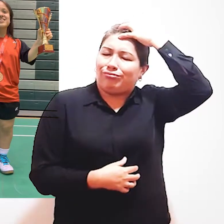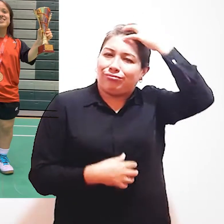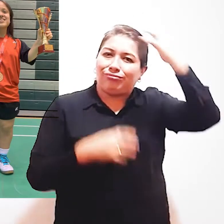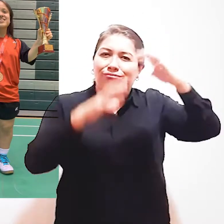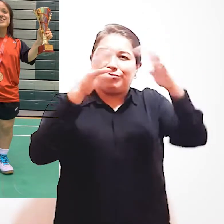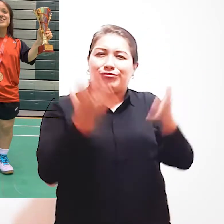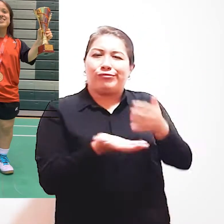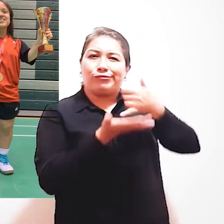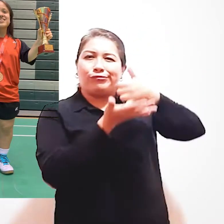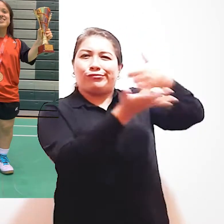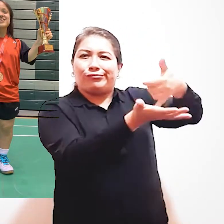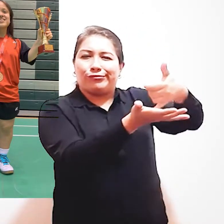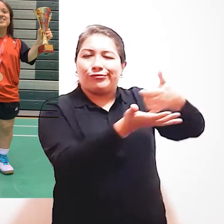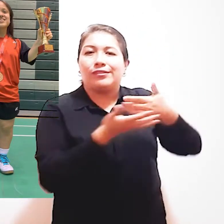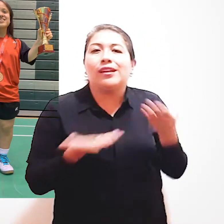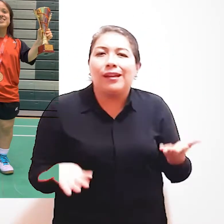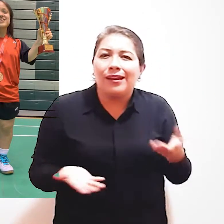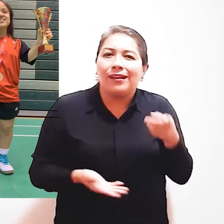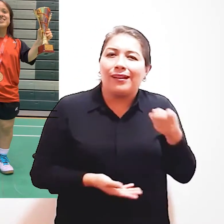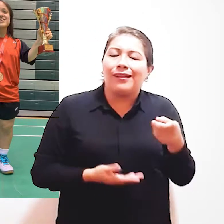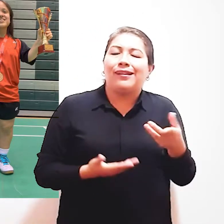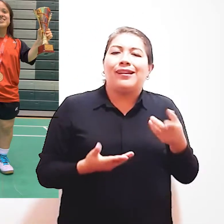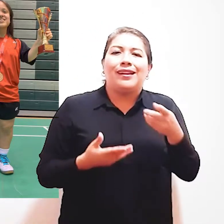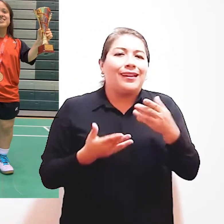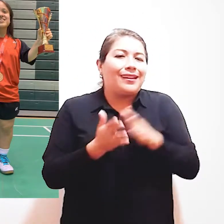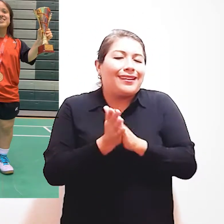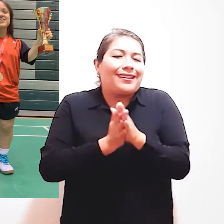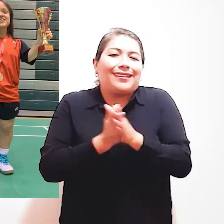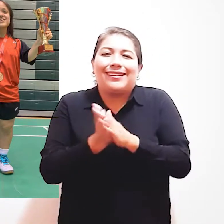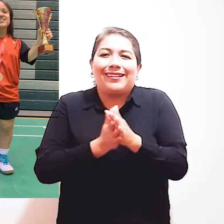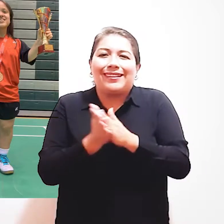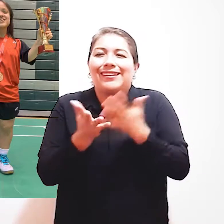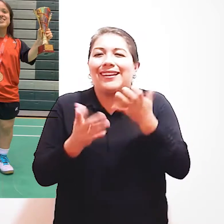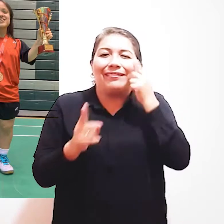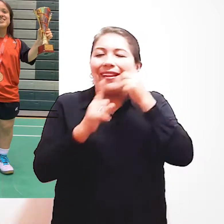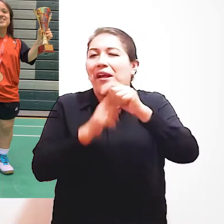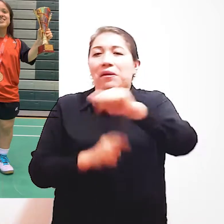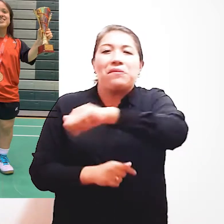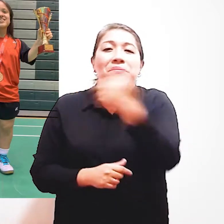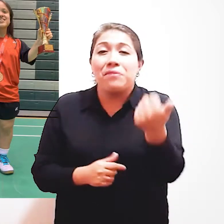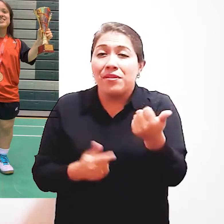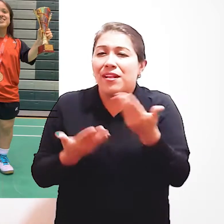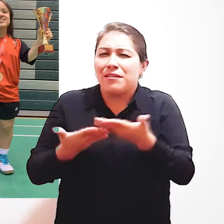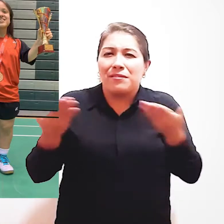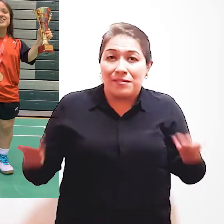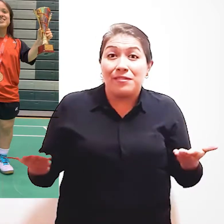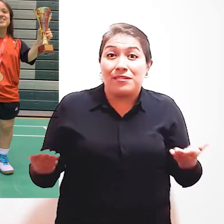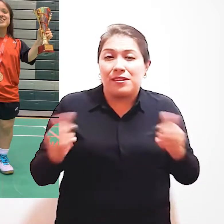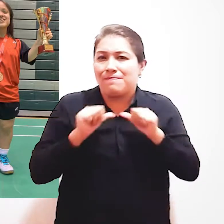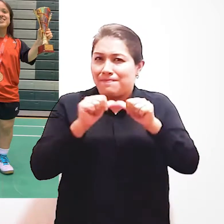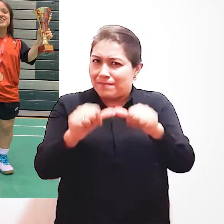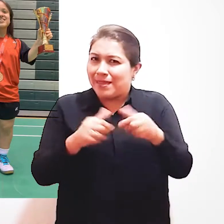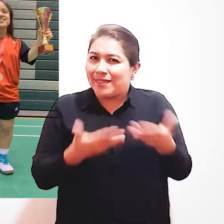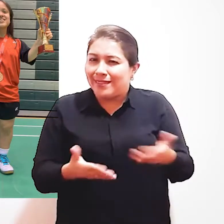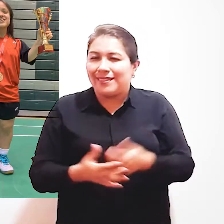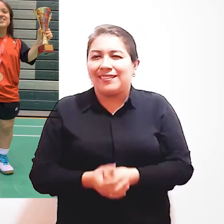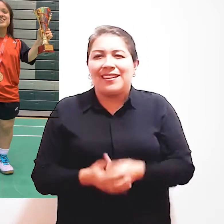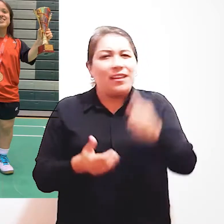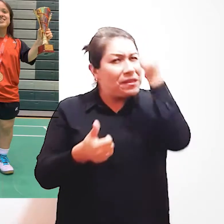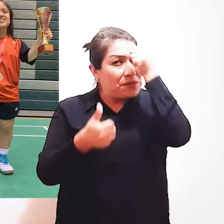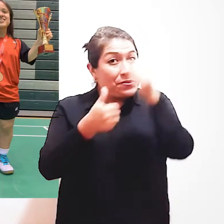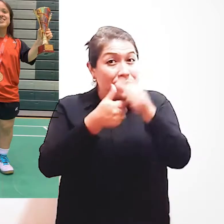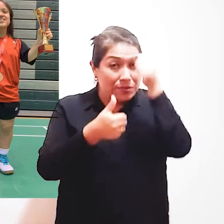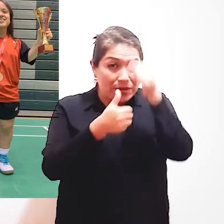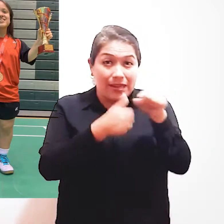Haber ganado el mundial de para badminton La ha motivado a prepararse más fuerte Para lograr nuevos triunfos Y mantenerse en el primer lugar